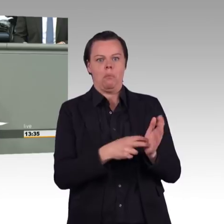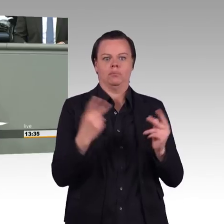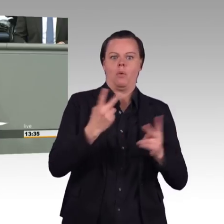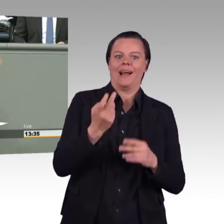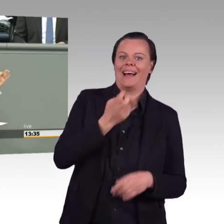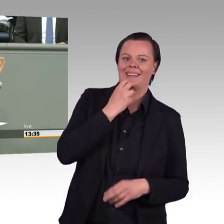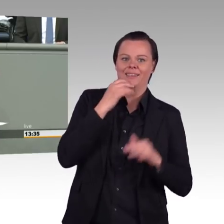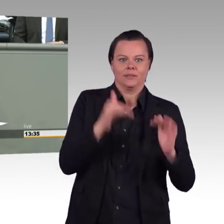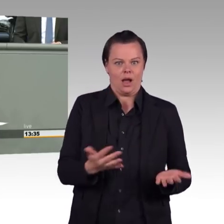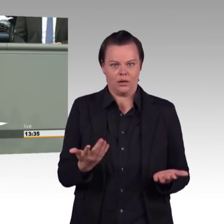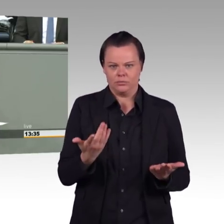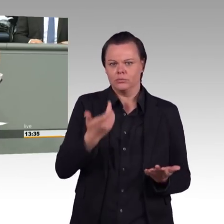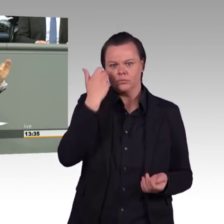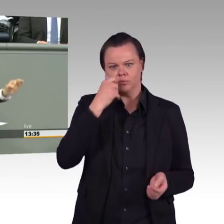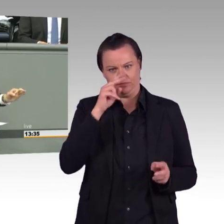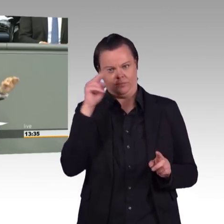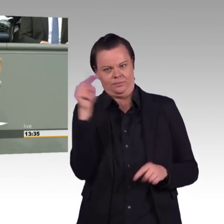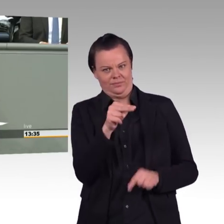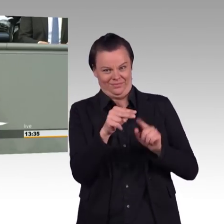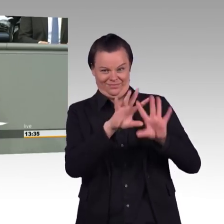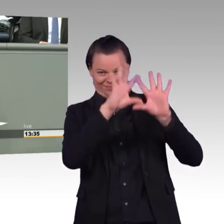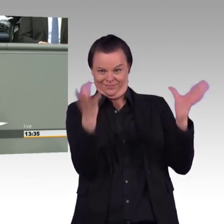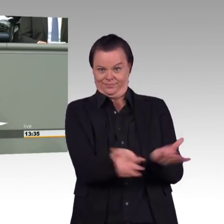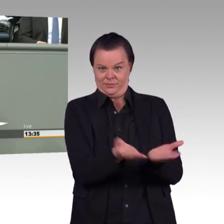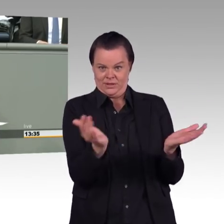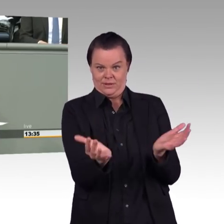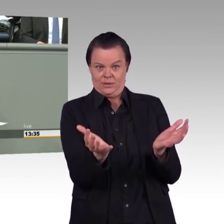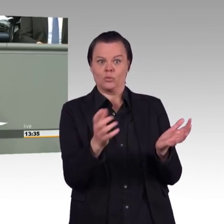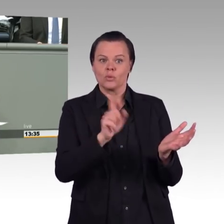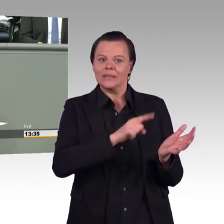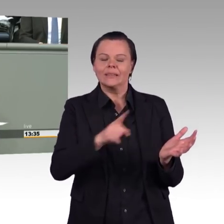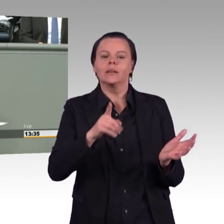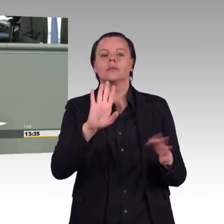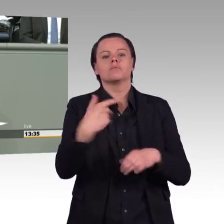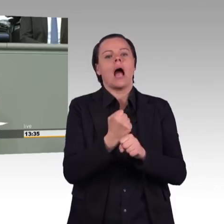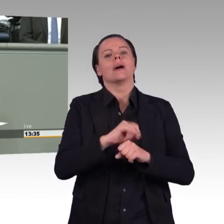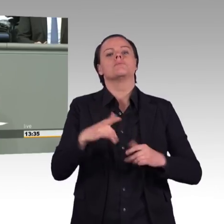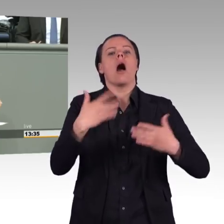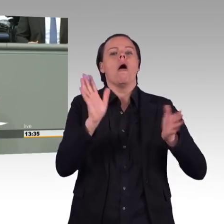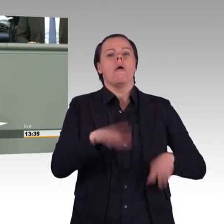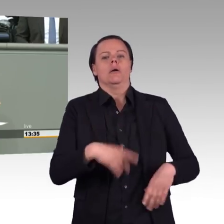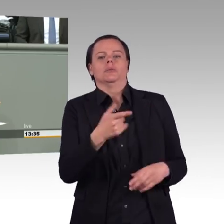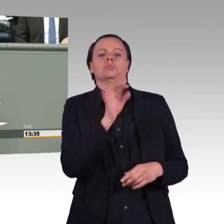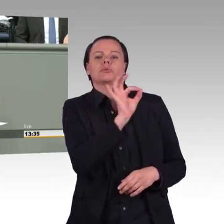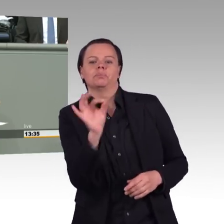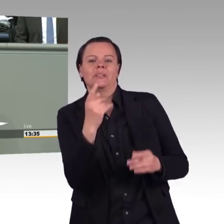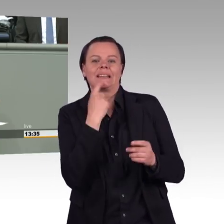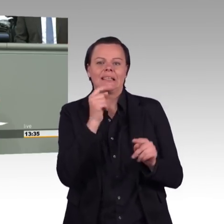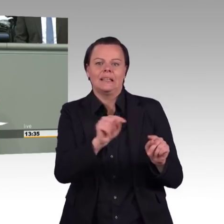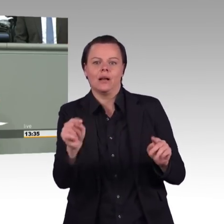wenn Sie dann sagen, wir schalten ab, wir schalten ab, können Sie ja machen. Sie können ja alles abschalten. Sie können auch einfach alles abschalten. Und